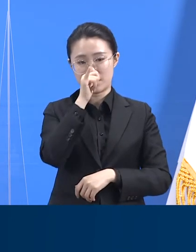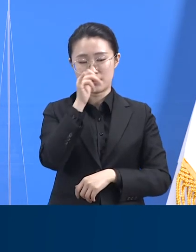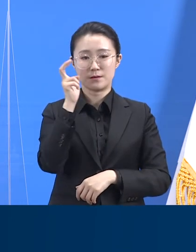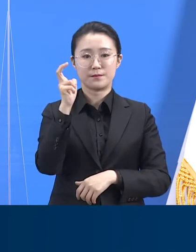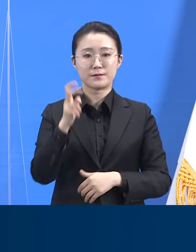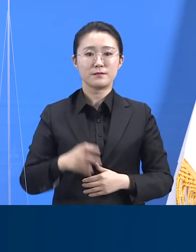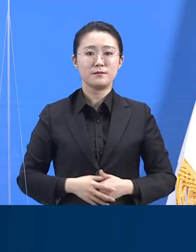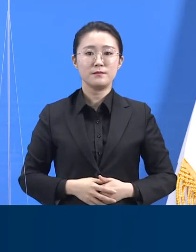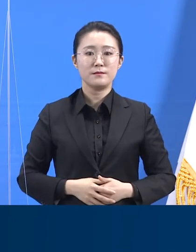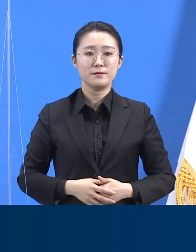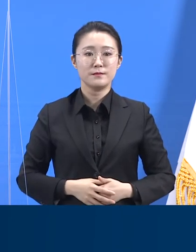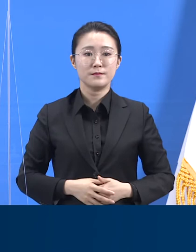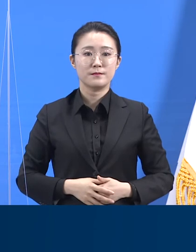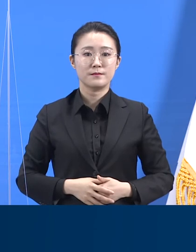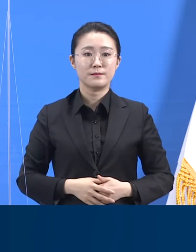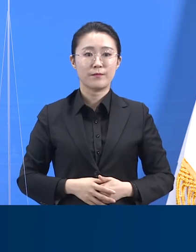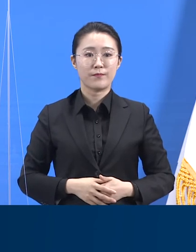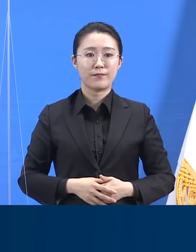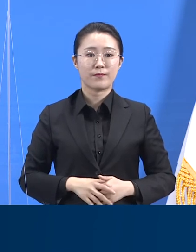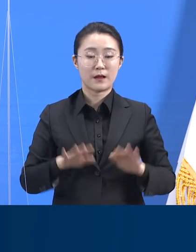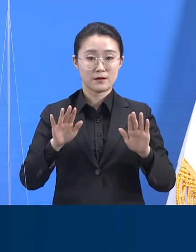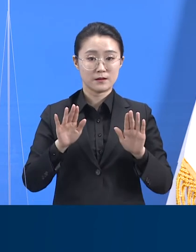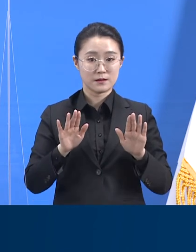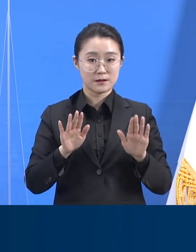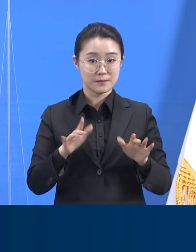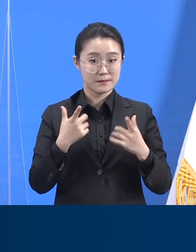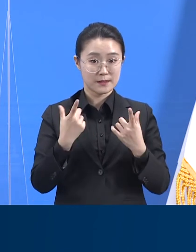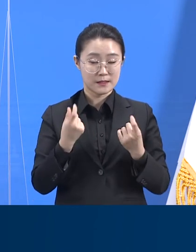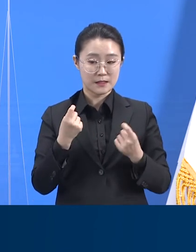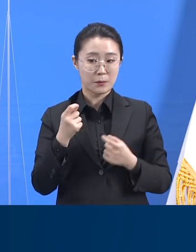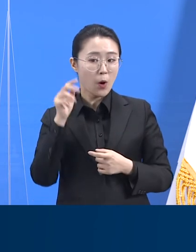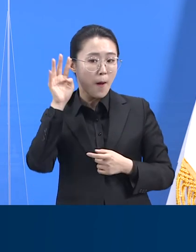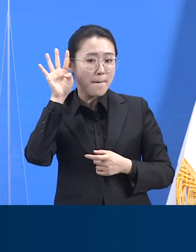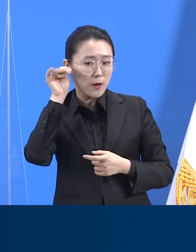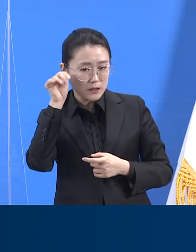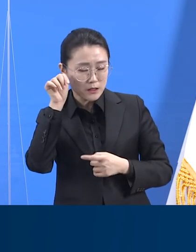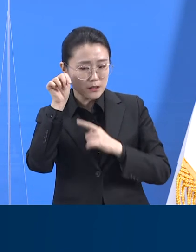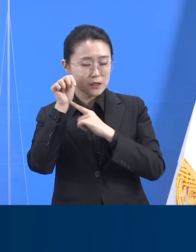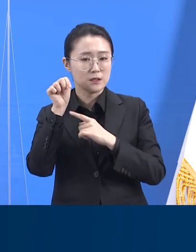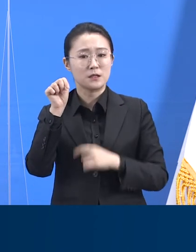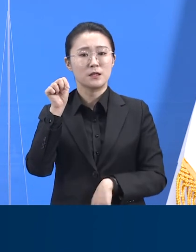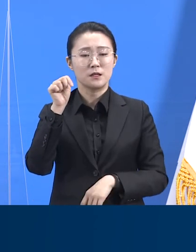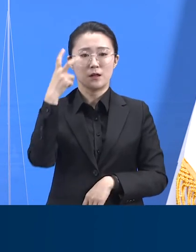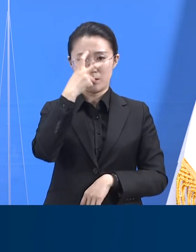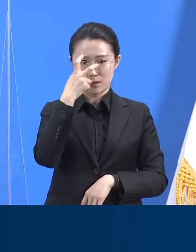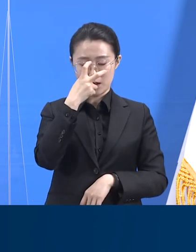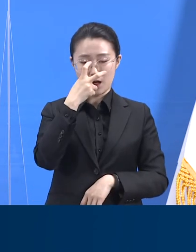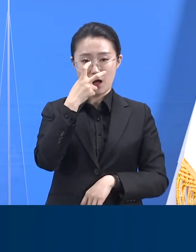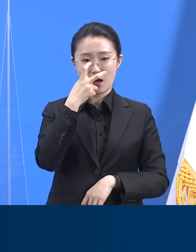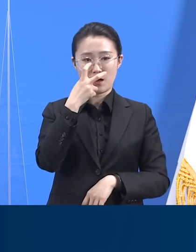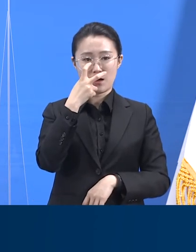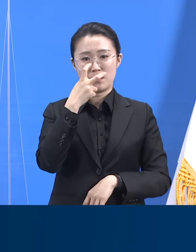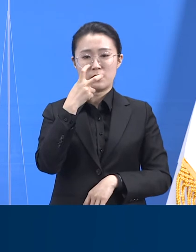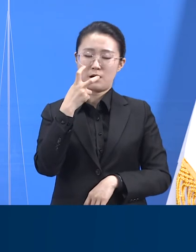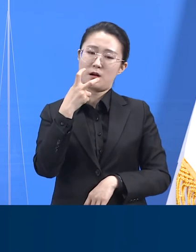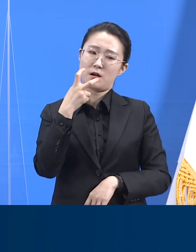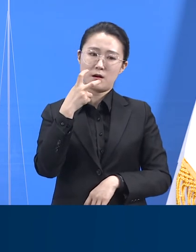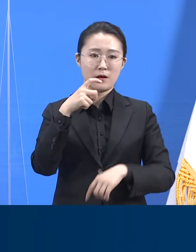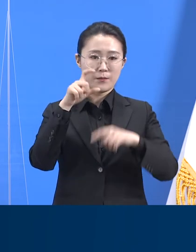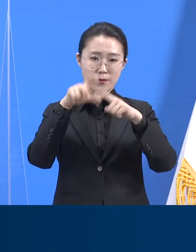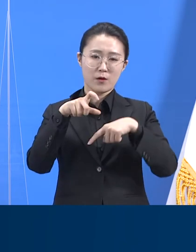지금처럼 소요일수로 분석한 자료는 직관적이긴 하지만 통계 수치로 활용하는 데는 다소 한계가 있습니다.